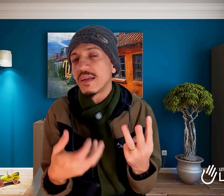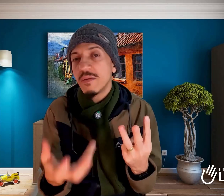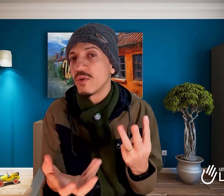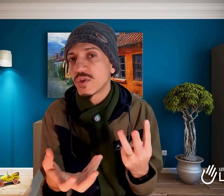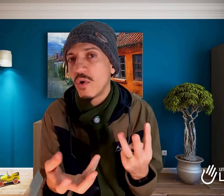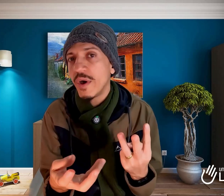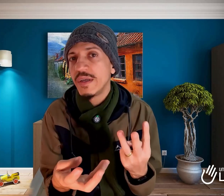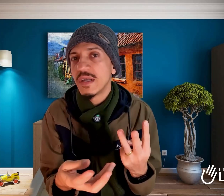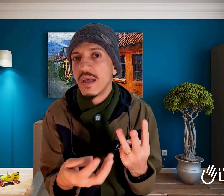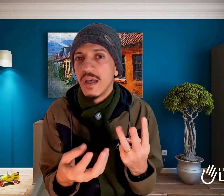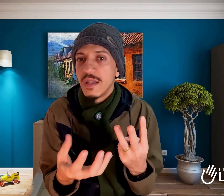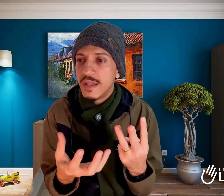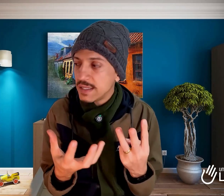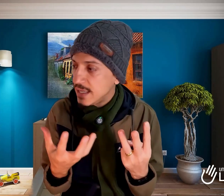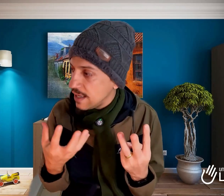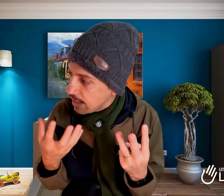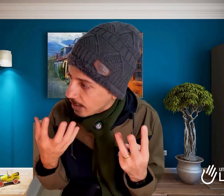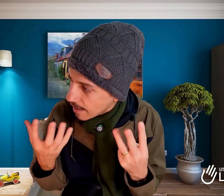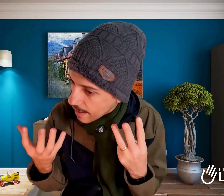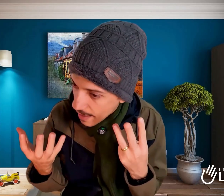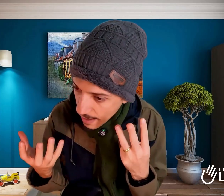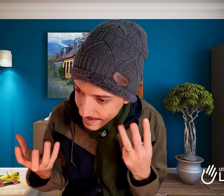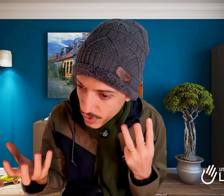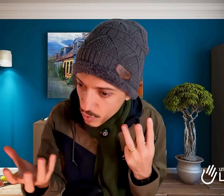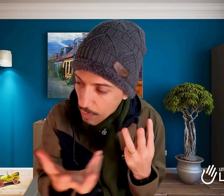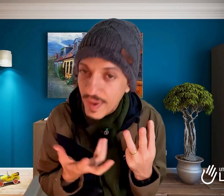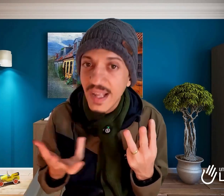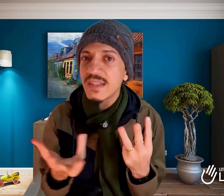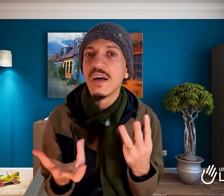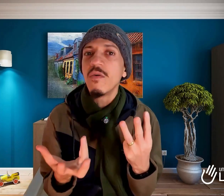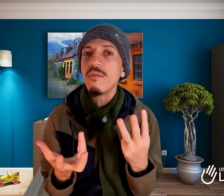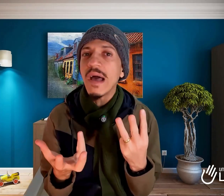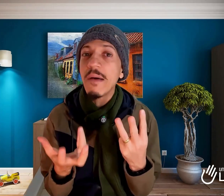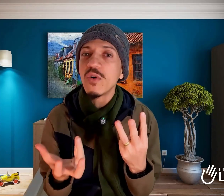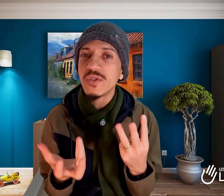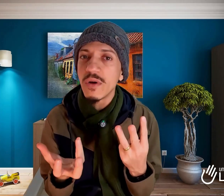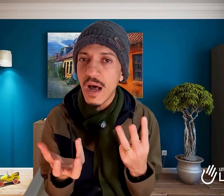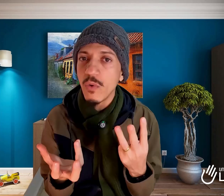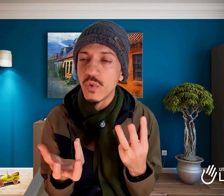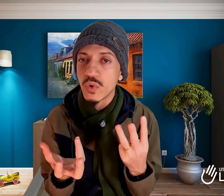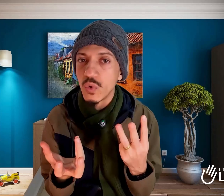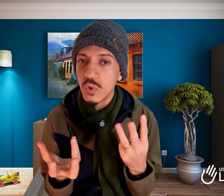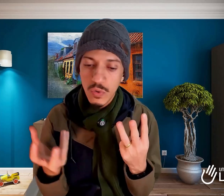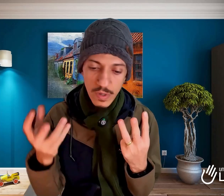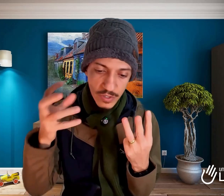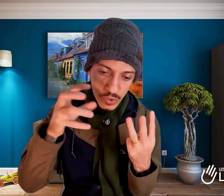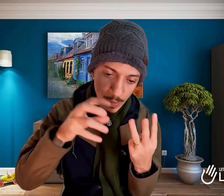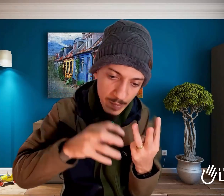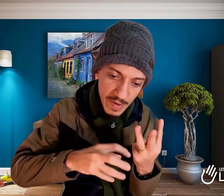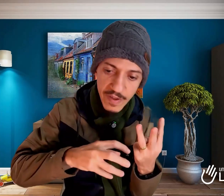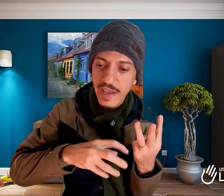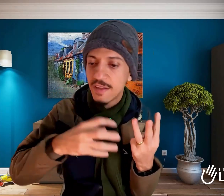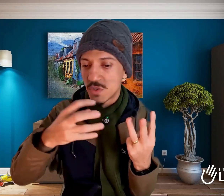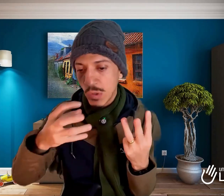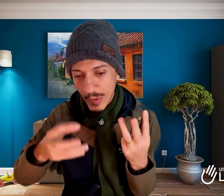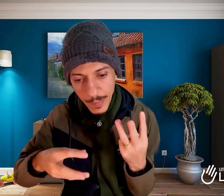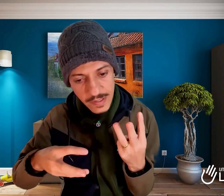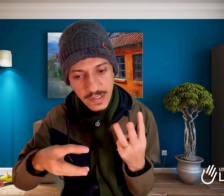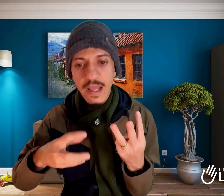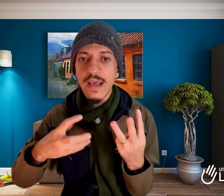emoções, dessa compreensão emocional do surdo, de sua própria vida, de sua própria existência,